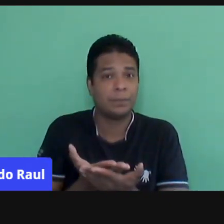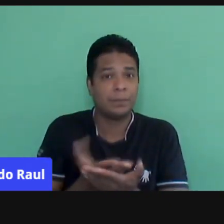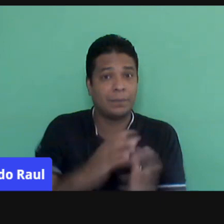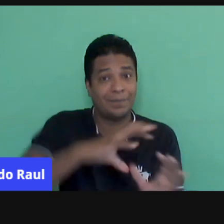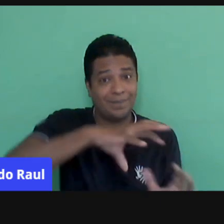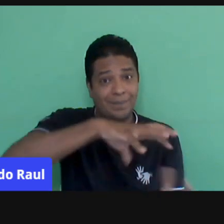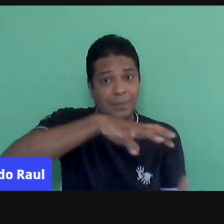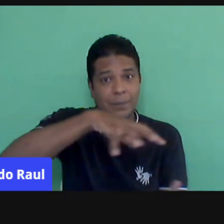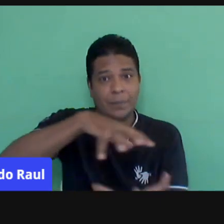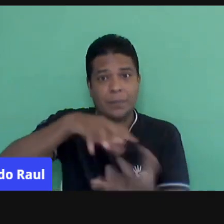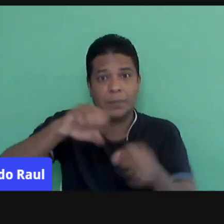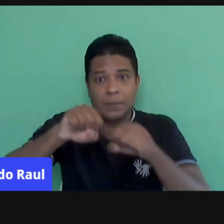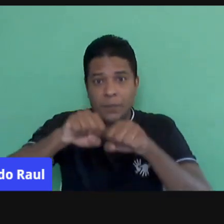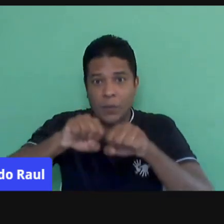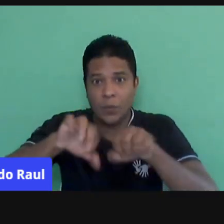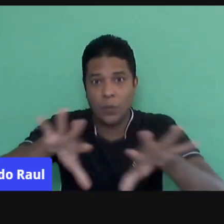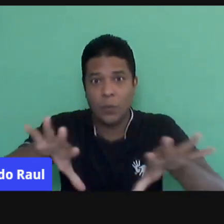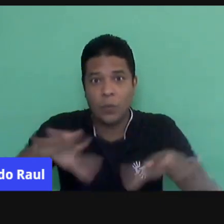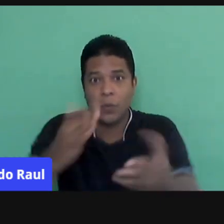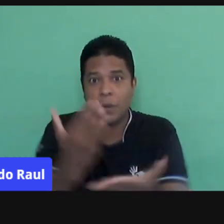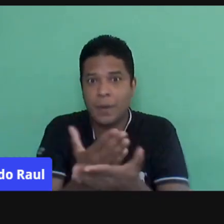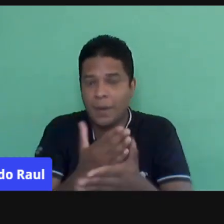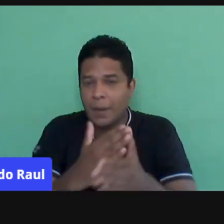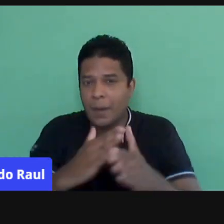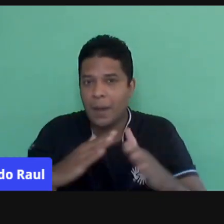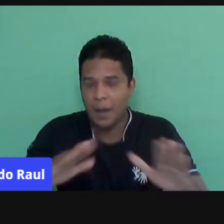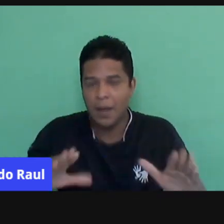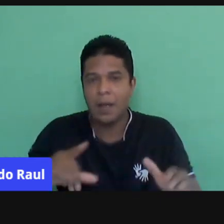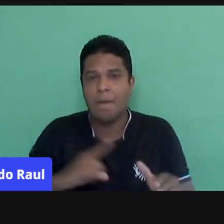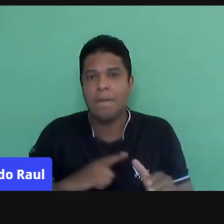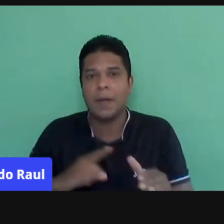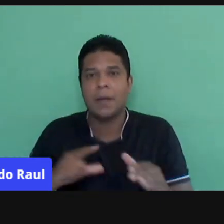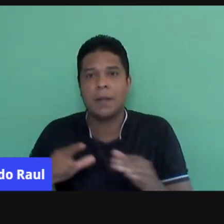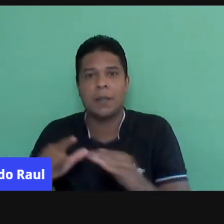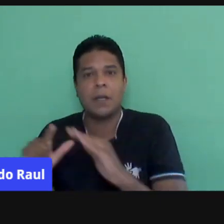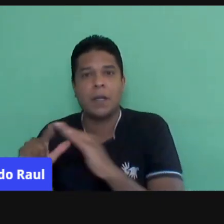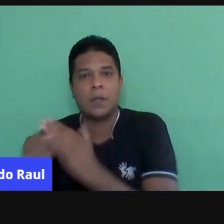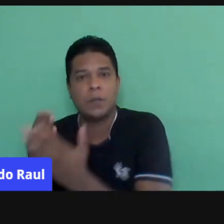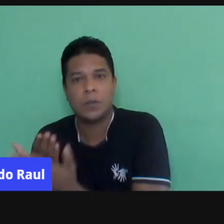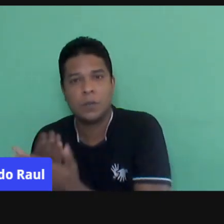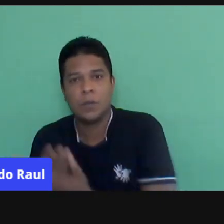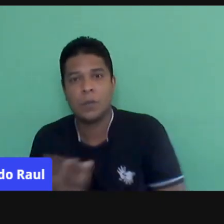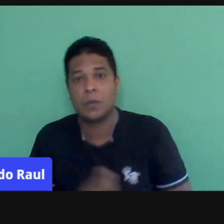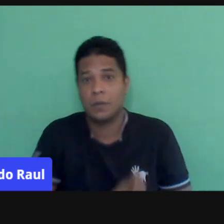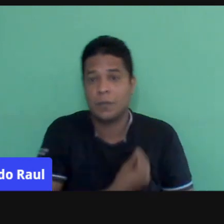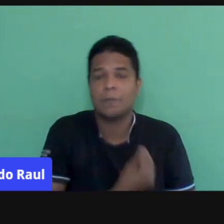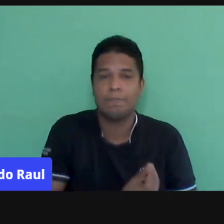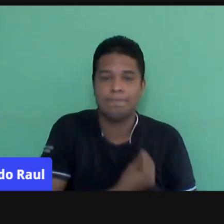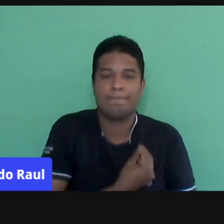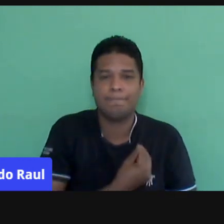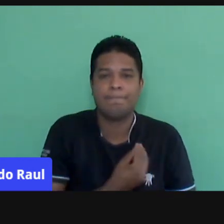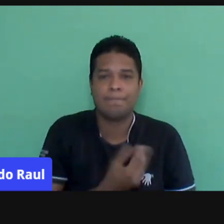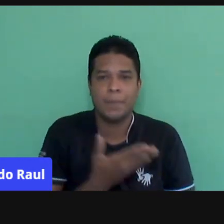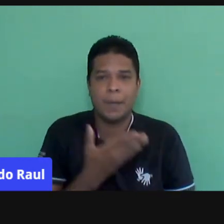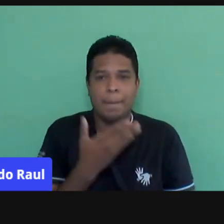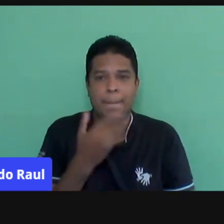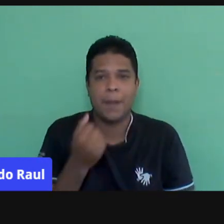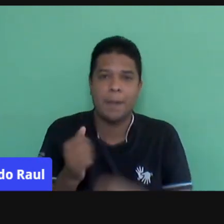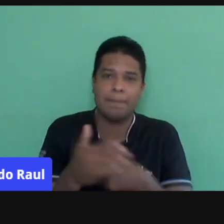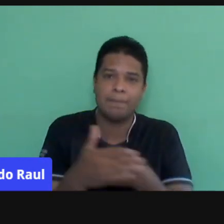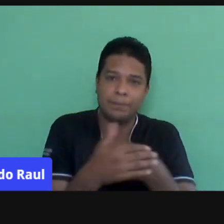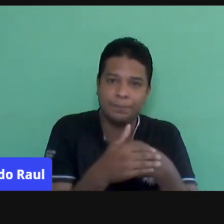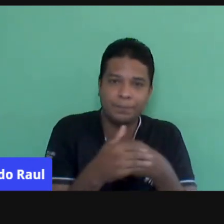pandemia está acabando, que em breve teremos um ensino presencial novamente, que é lá que nós nos sentimos à vontade